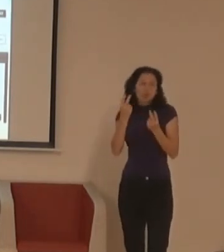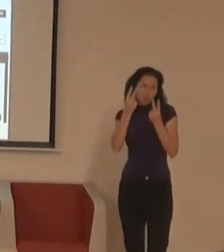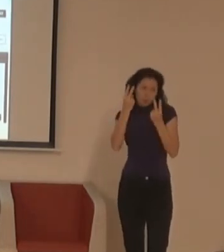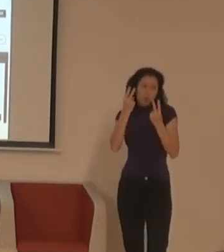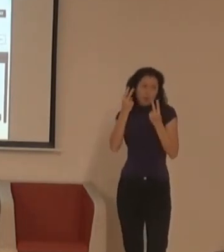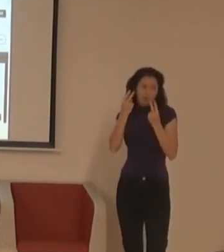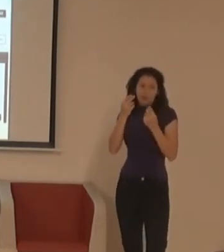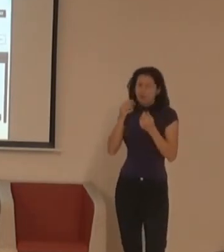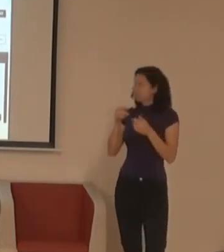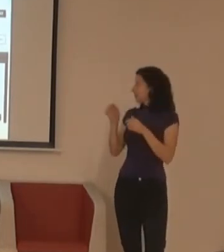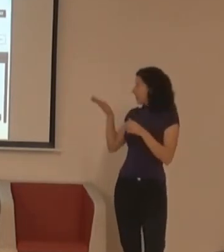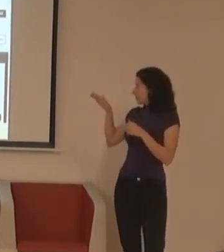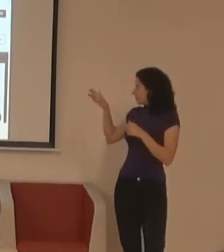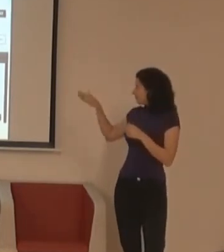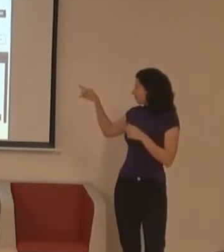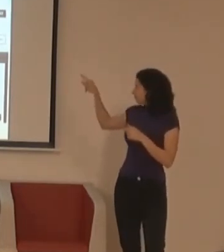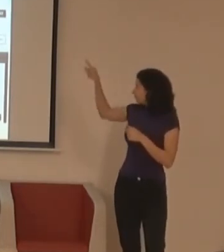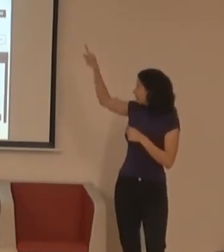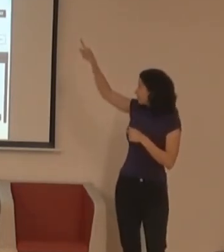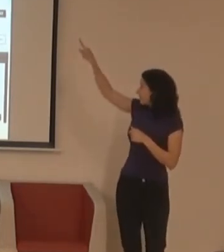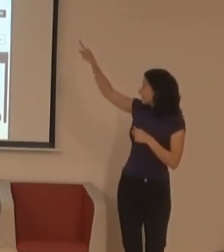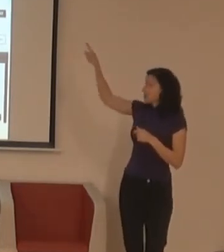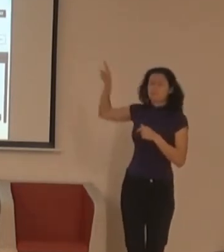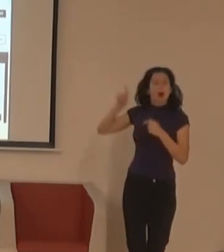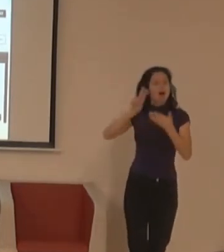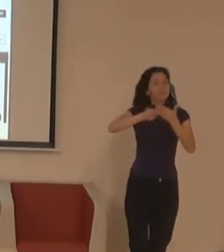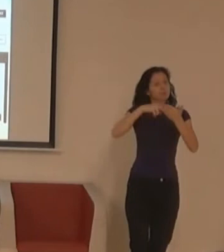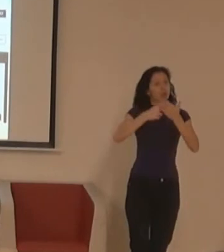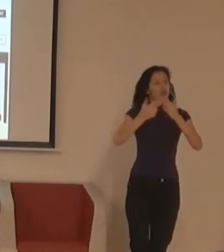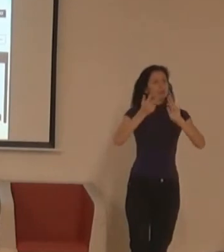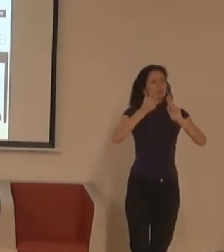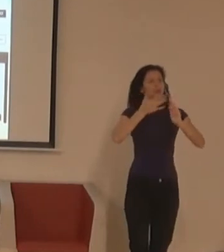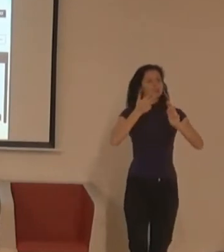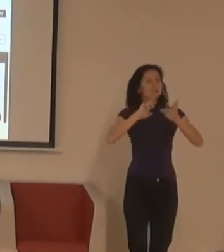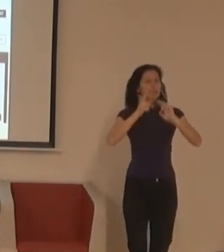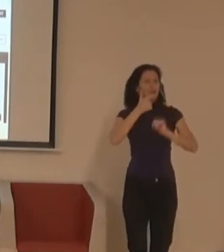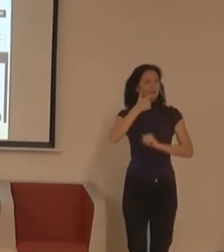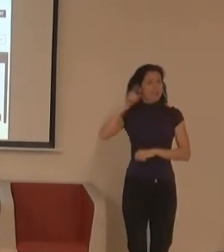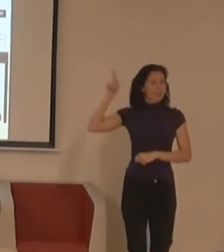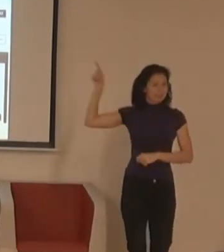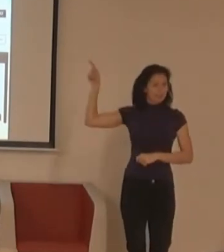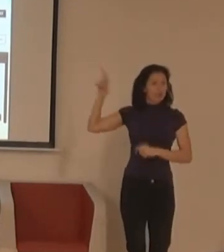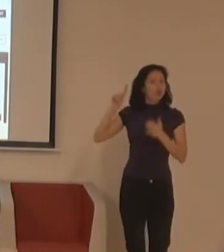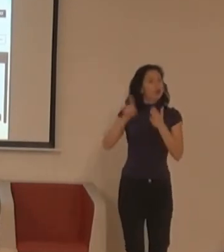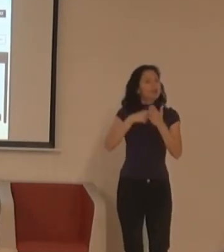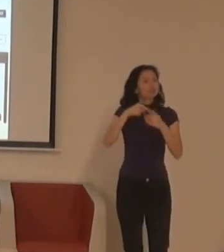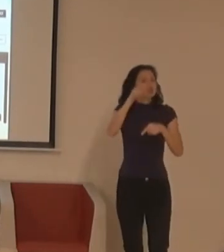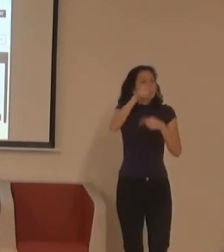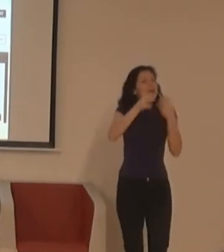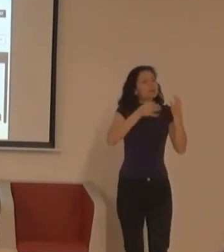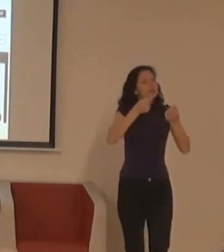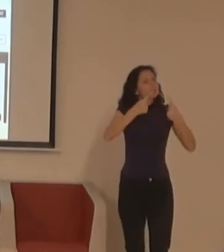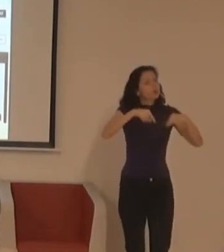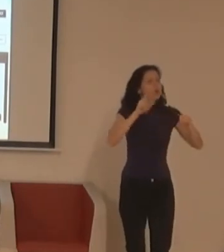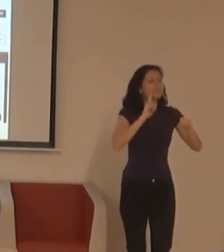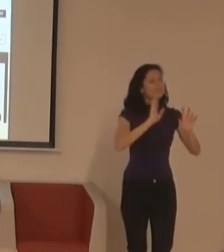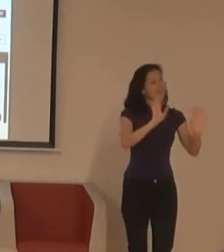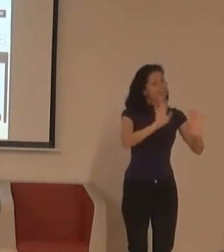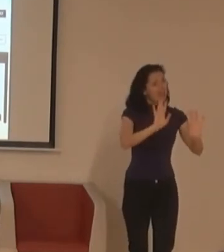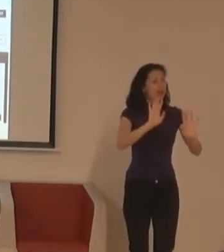informace v českým znakovém jazyce na úrovni té jazykové variety. Není to, to jsou informace pro neslyšící. Ne, to je prostě